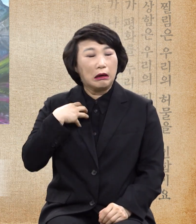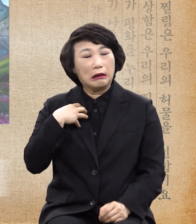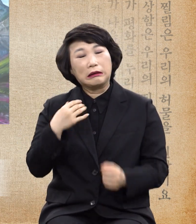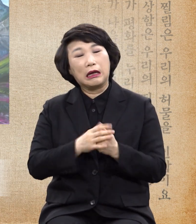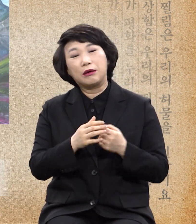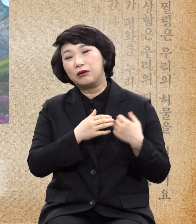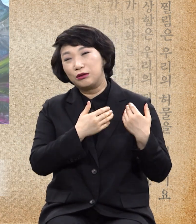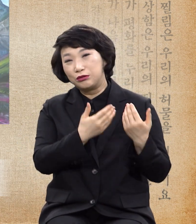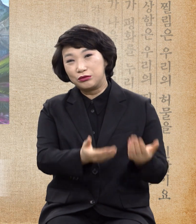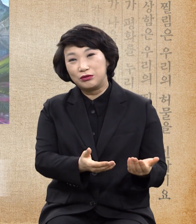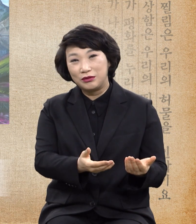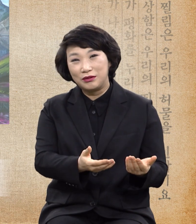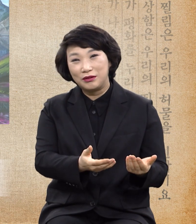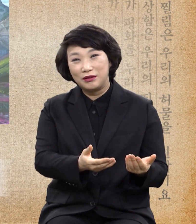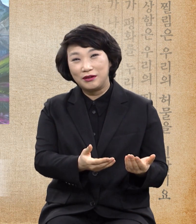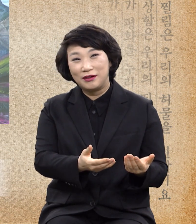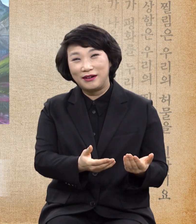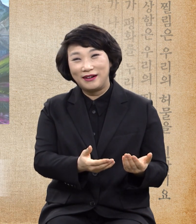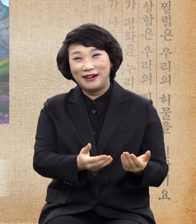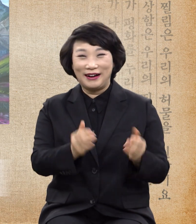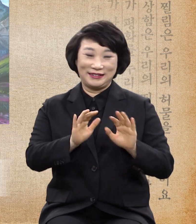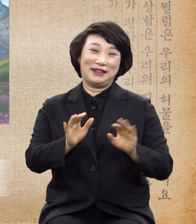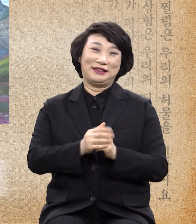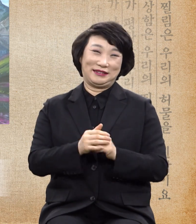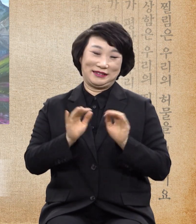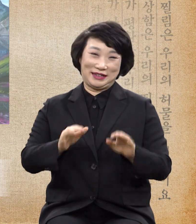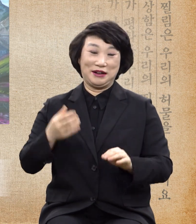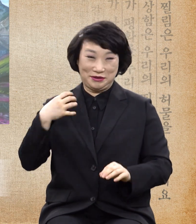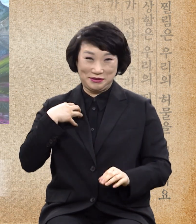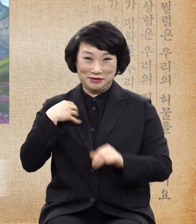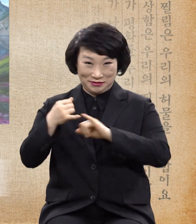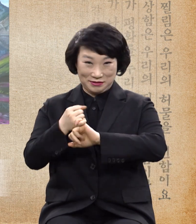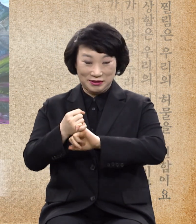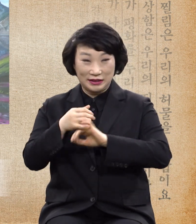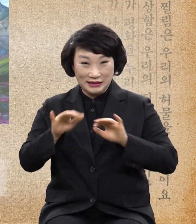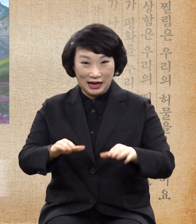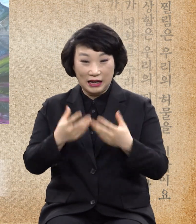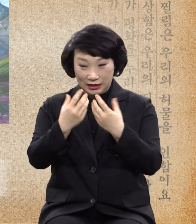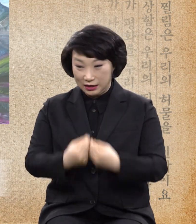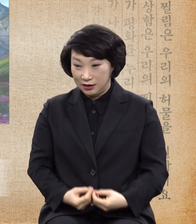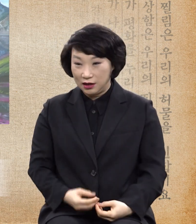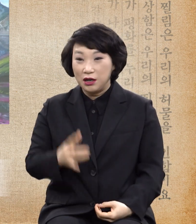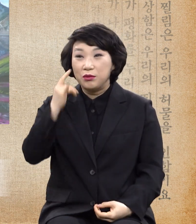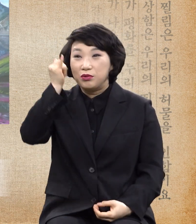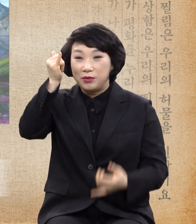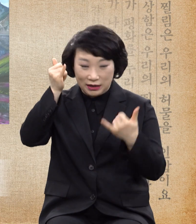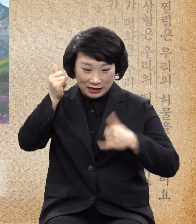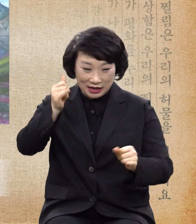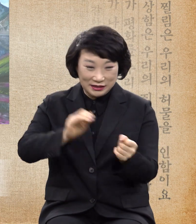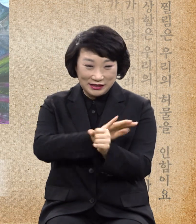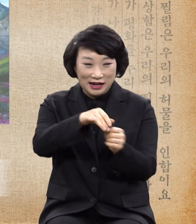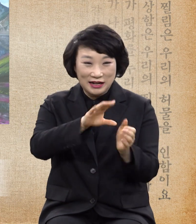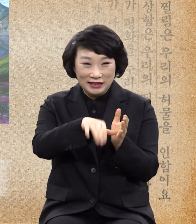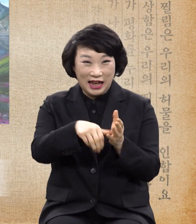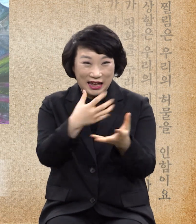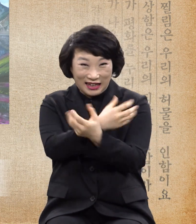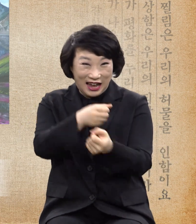베풀어요. 자, 부모가 자식을 사랑하는데 무슨 계약서가 있습니까?